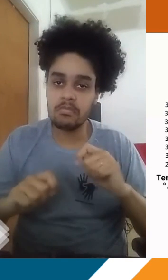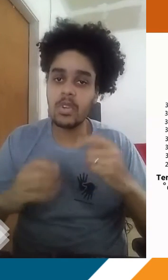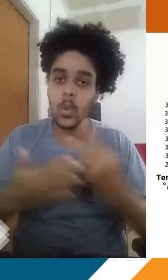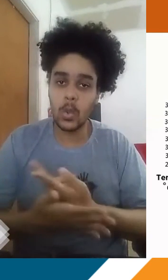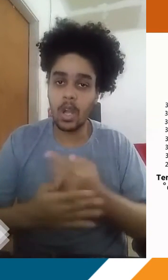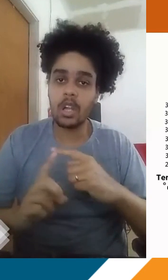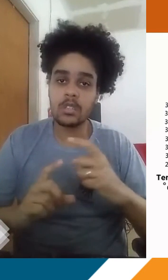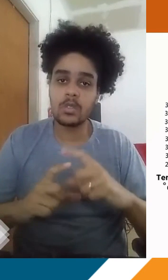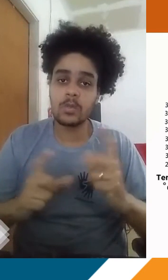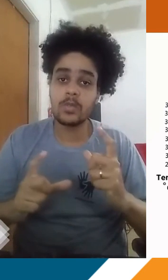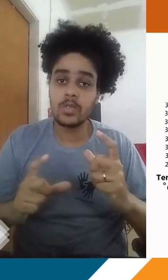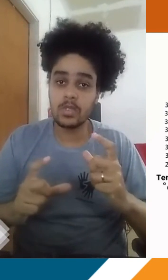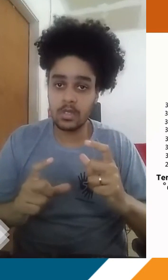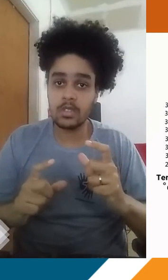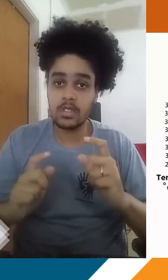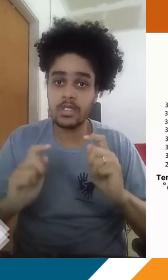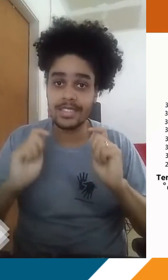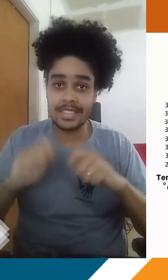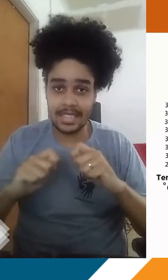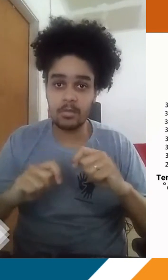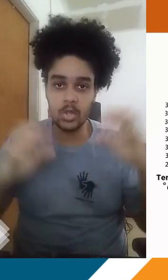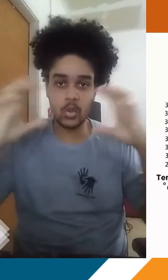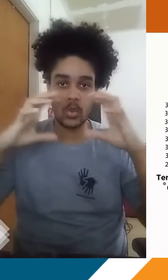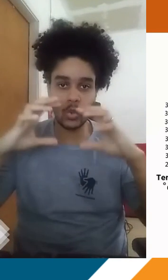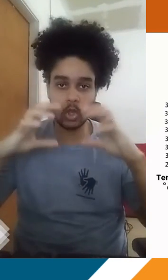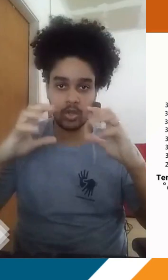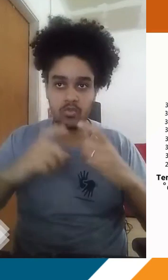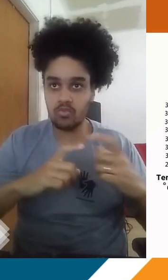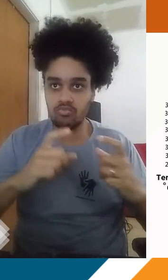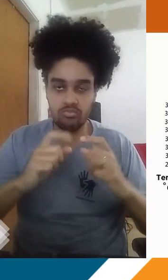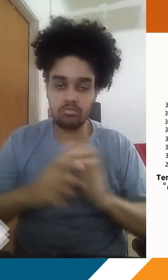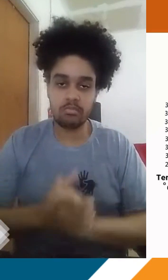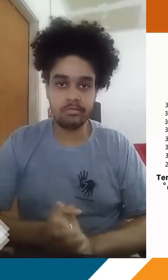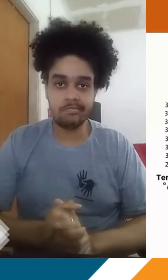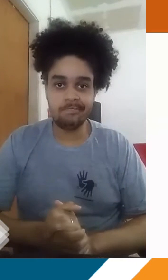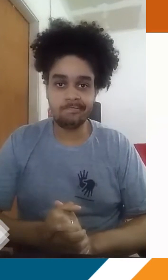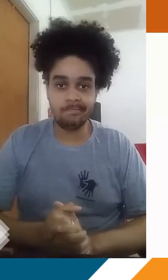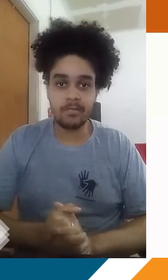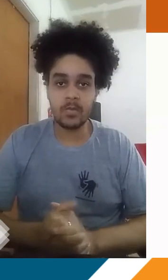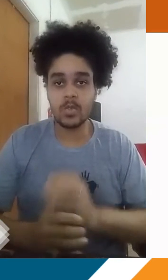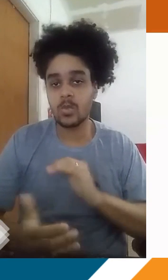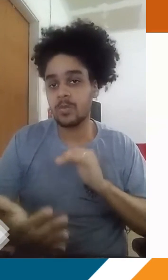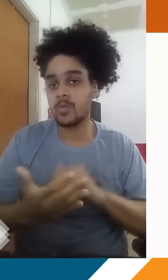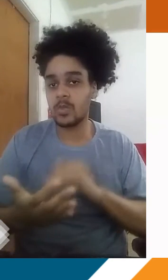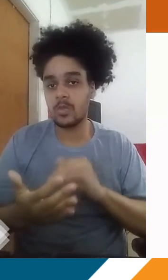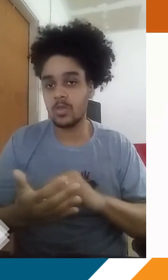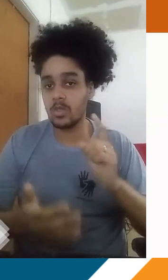aconteça, inclusive, o aumento da possibilidade de chuva local nesses espaços, tá? Por